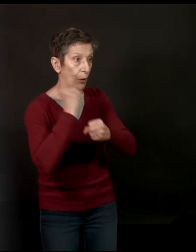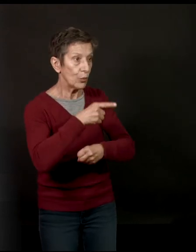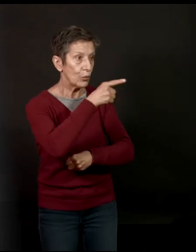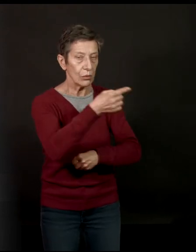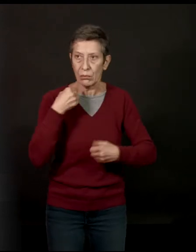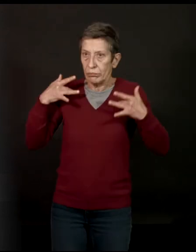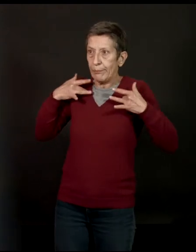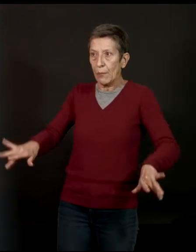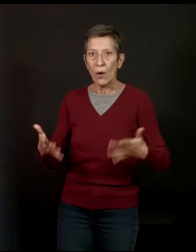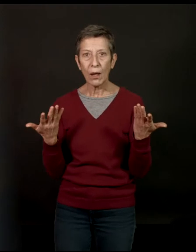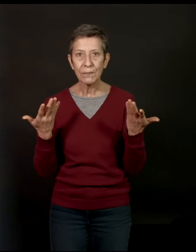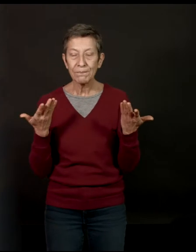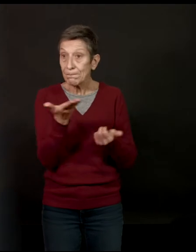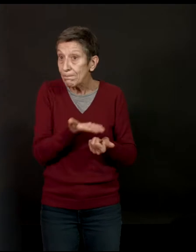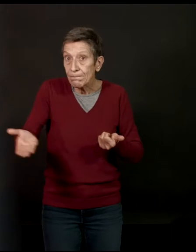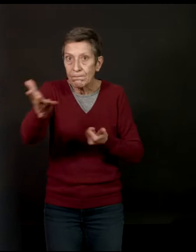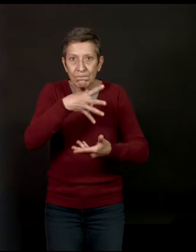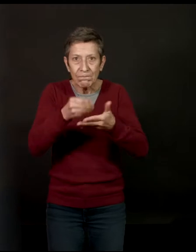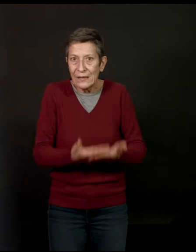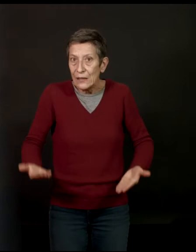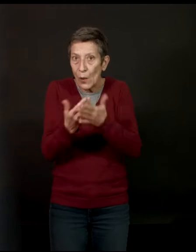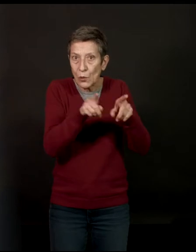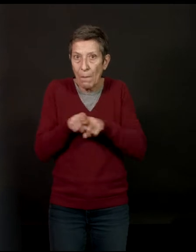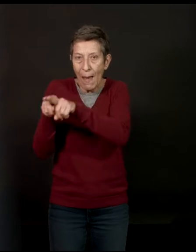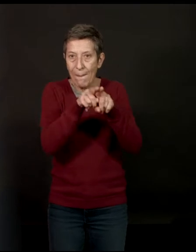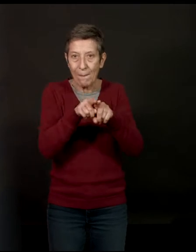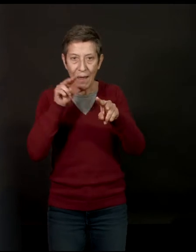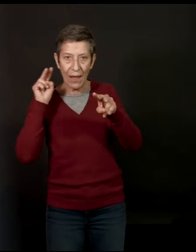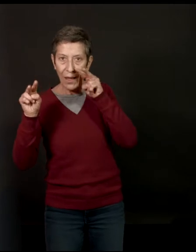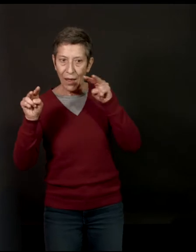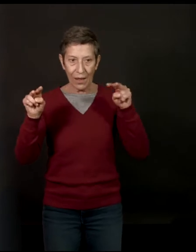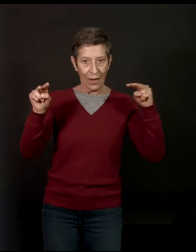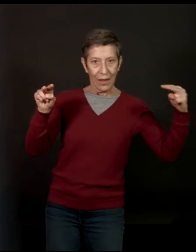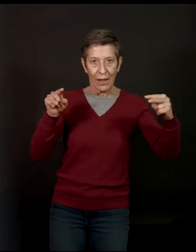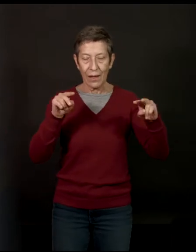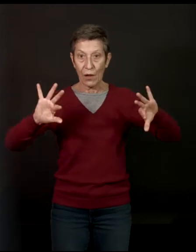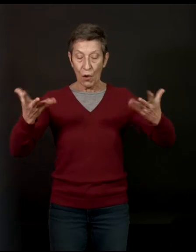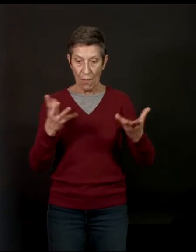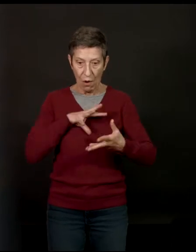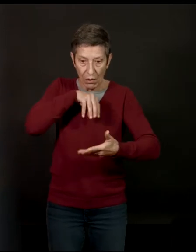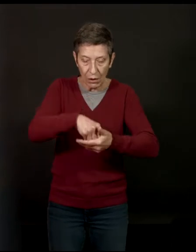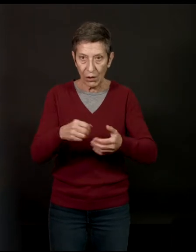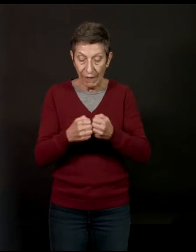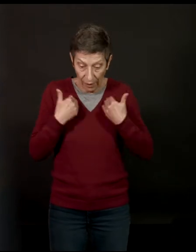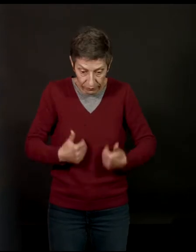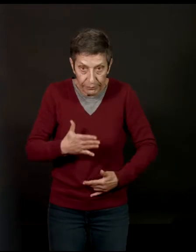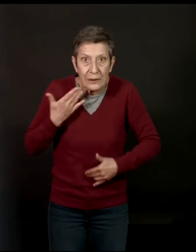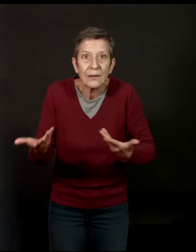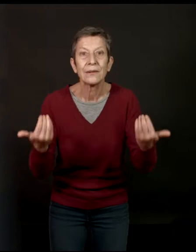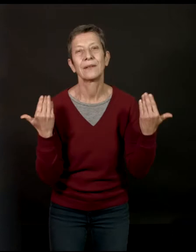chacun affronter cette même catastrophe comme il peut, en fait ? Et ça, c'est toujours quelque chose